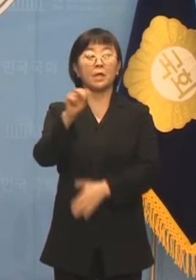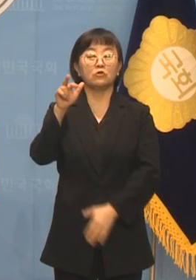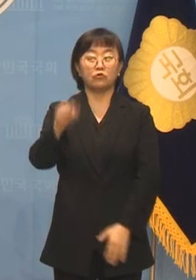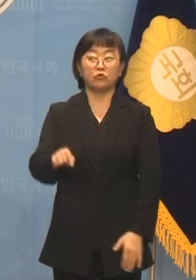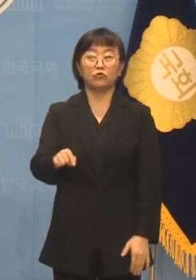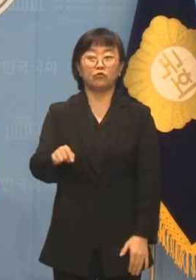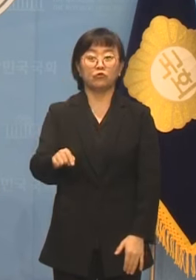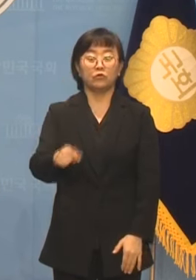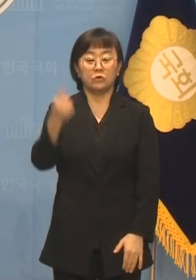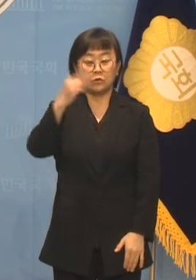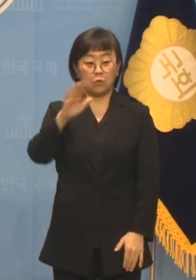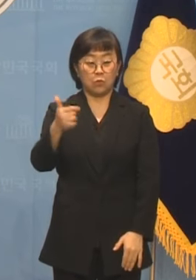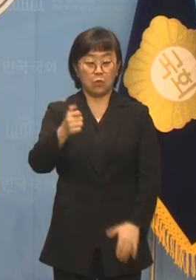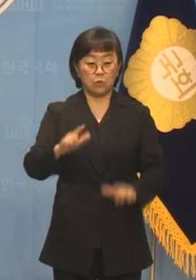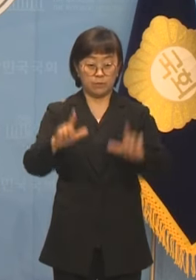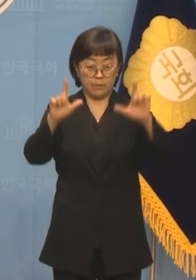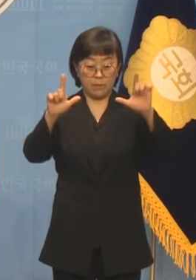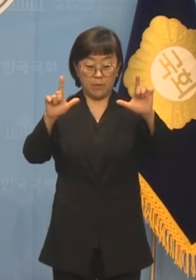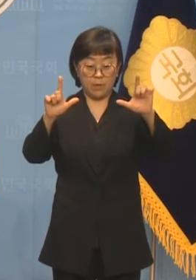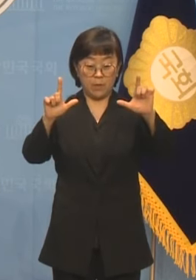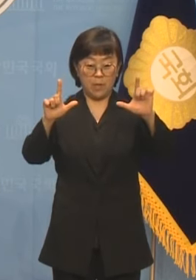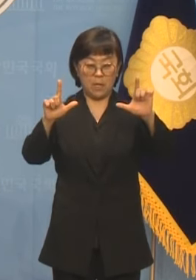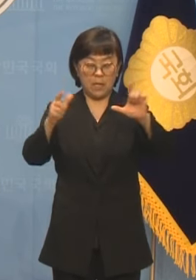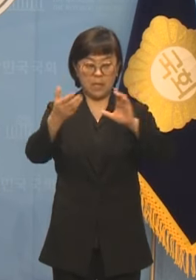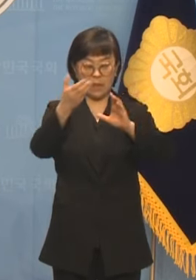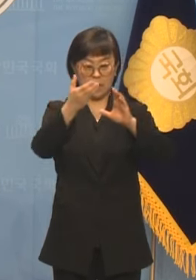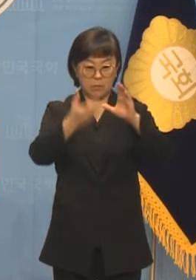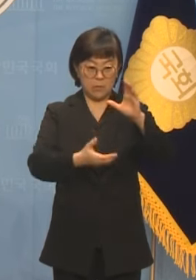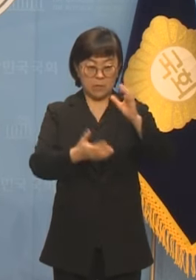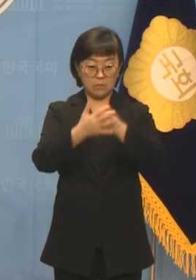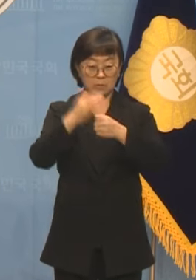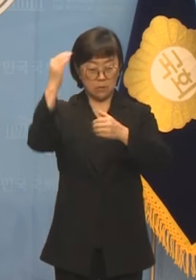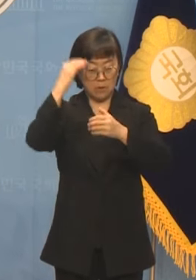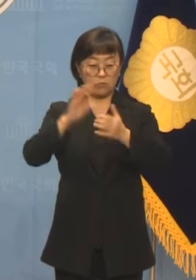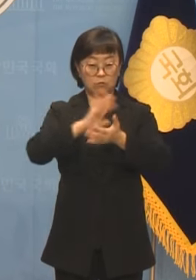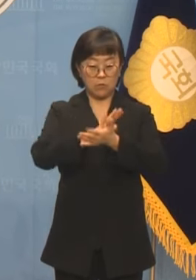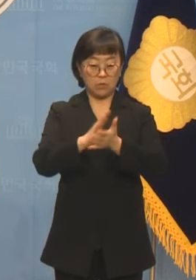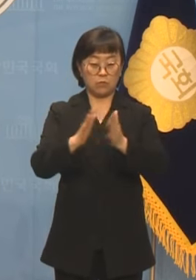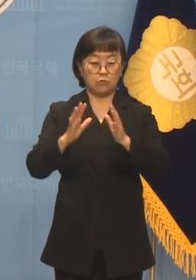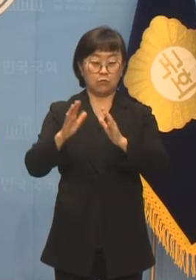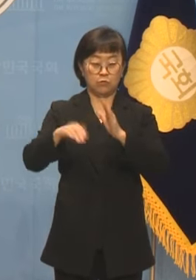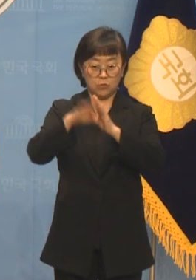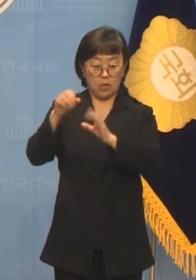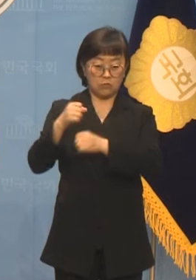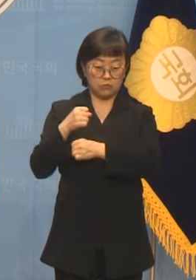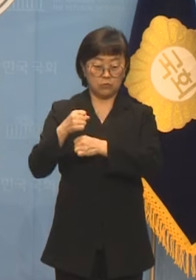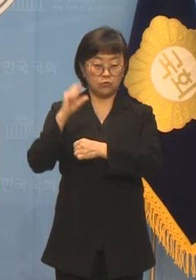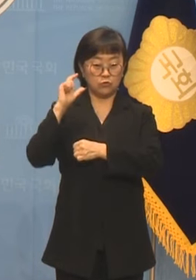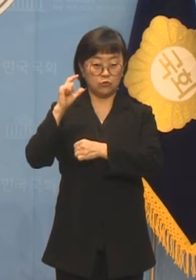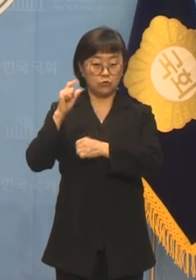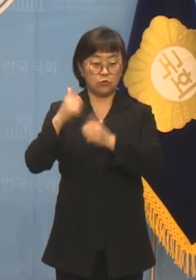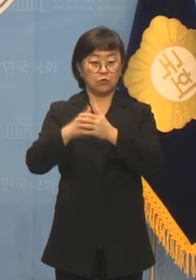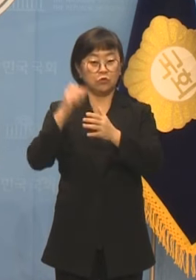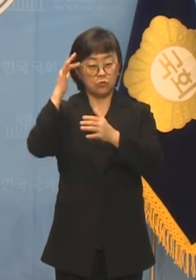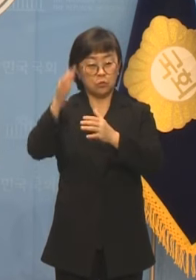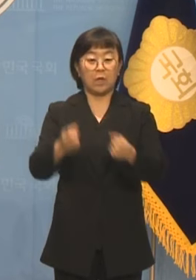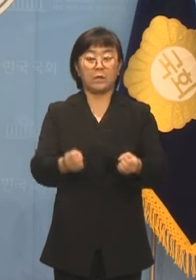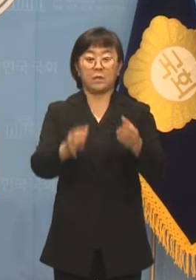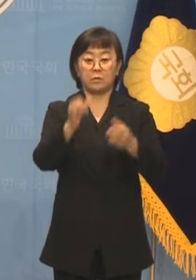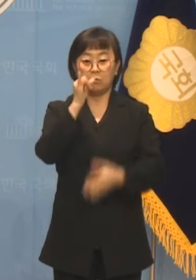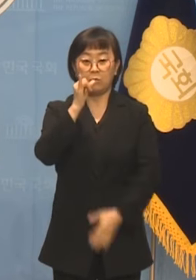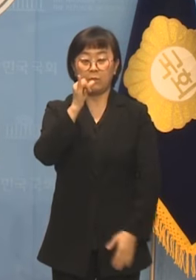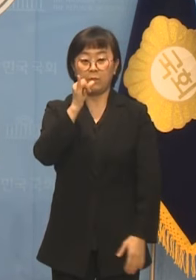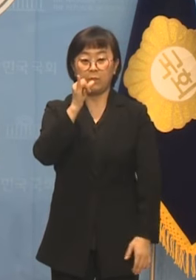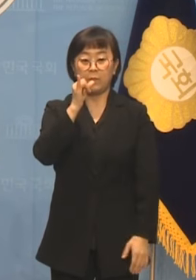1950년 기습남침으로 대한민국을 유린한 인민군과 중공군을 추모하는 행사가 열렸고